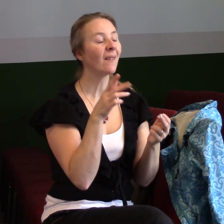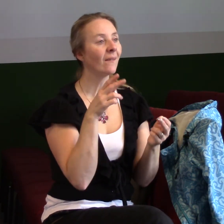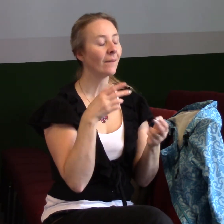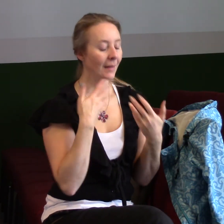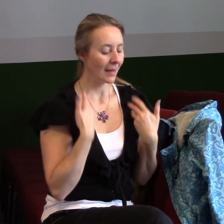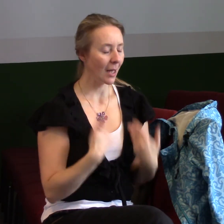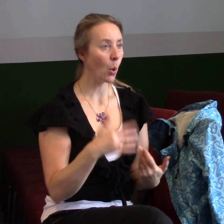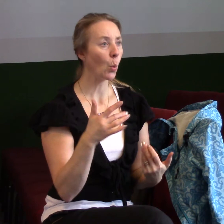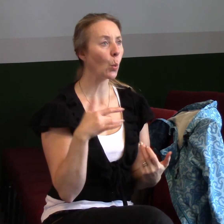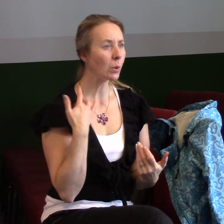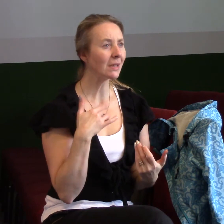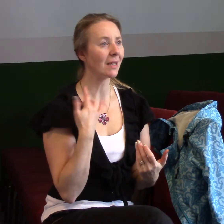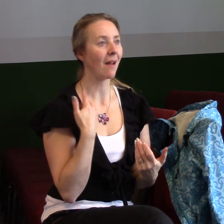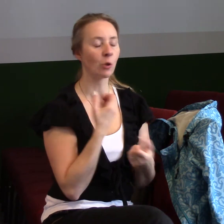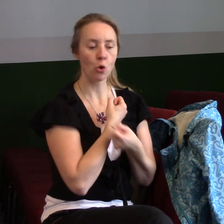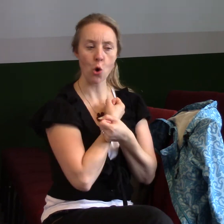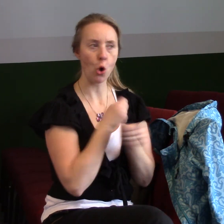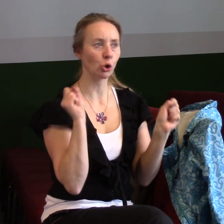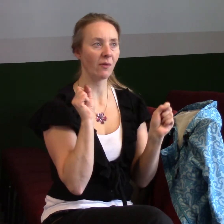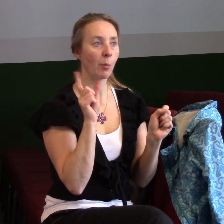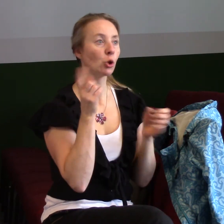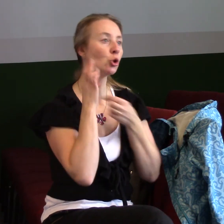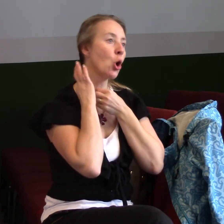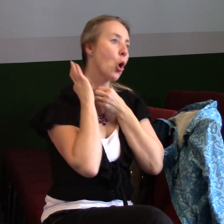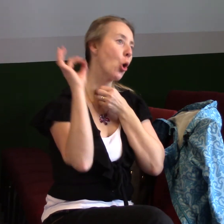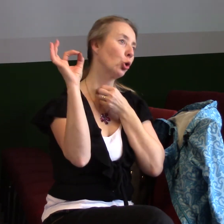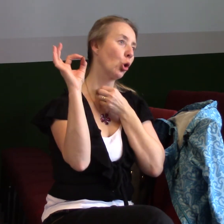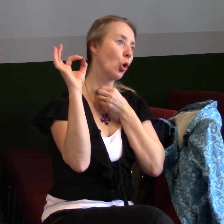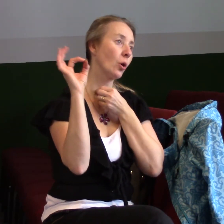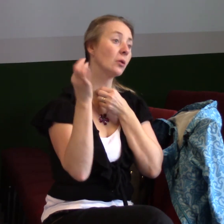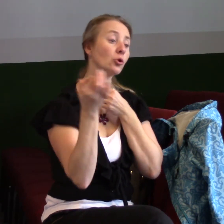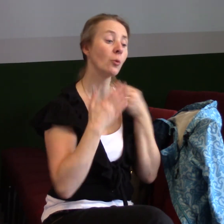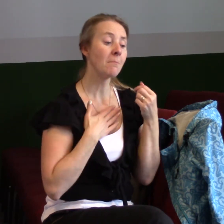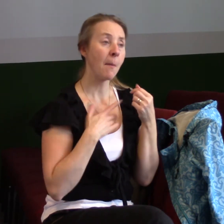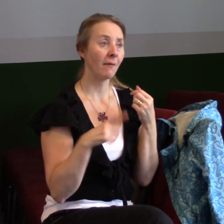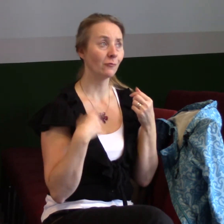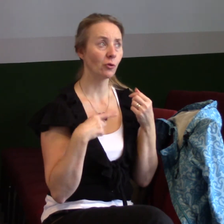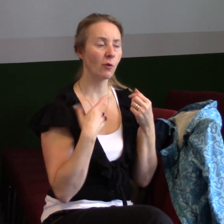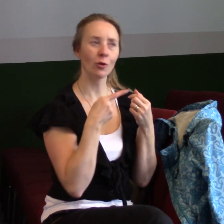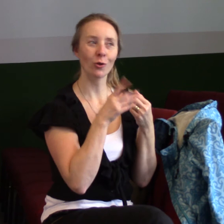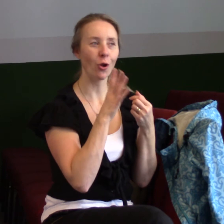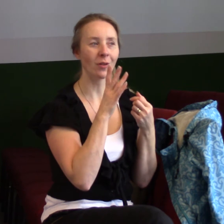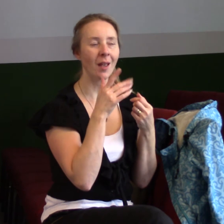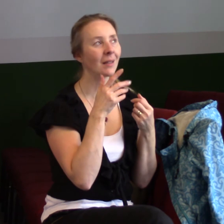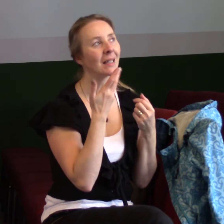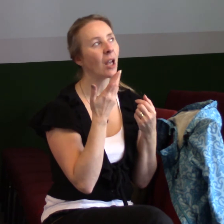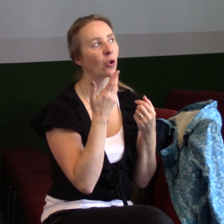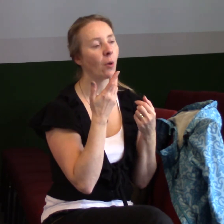opravdovém osvobození nějakého otroství, které ve svém životě máte. Není to nějaká mystika, nějaký zvláštně druh